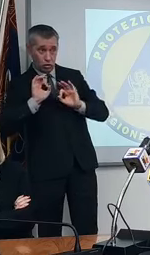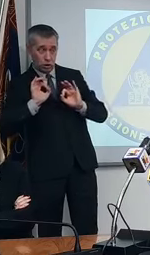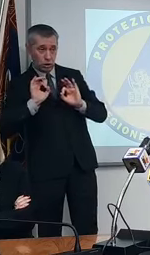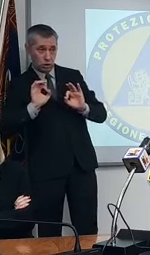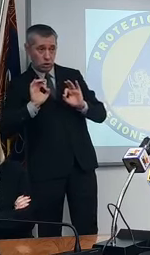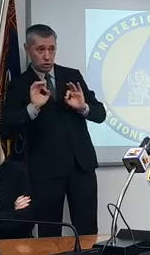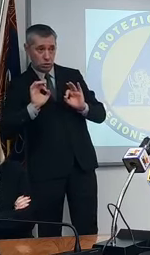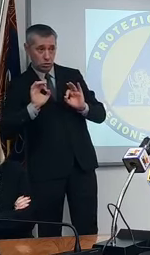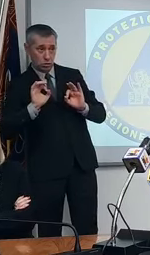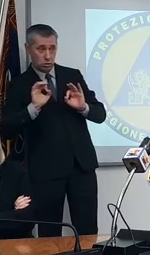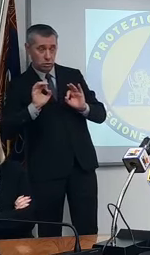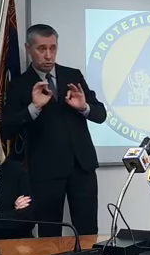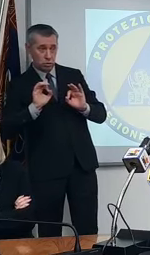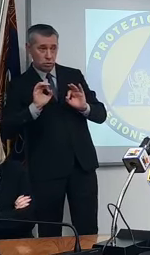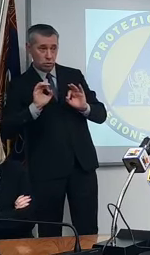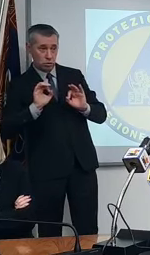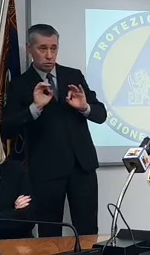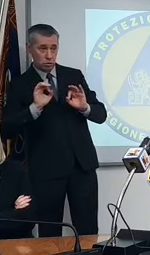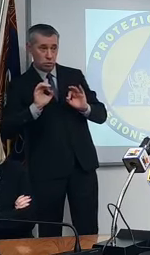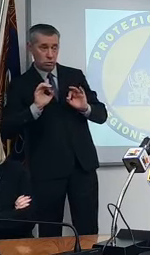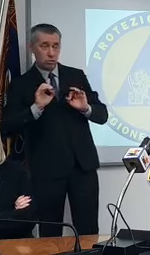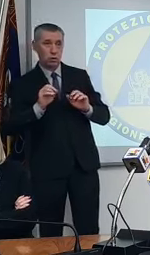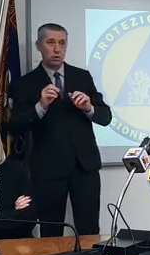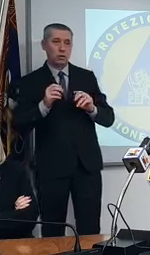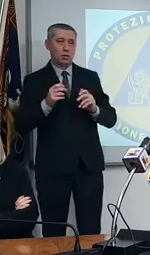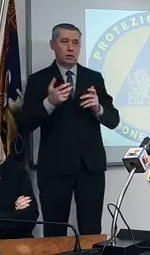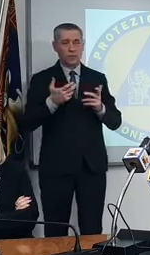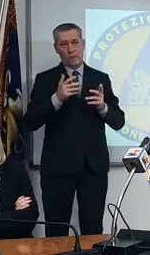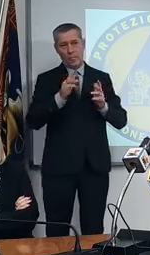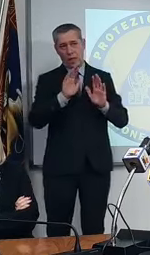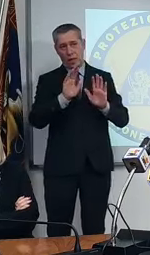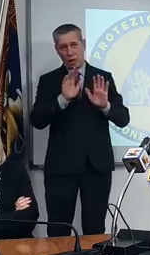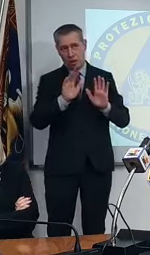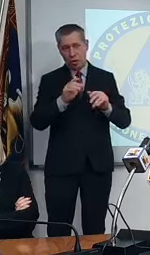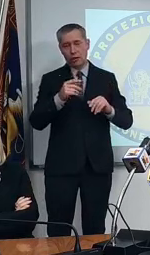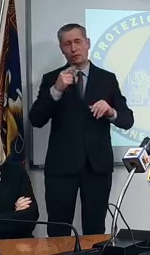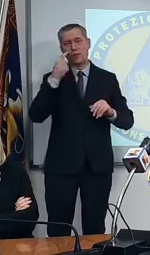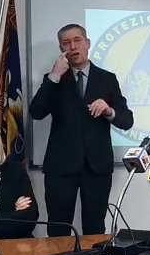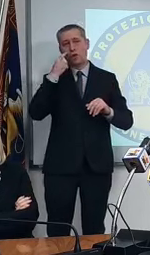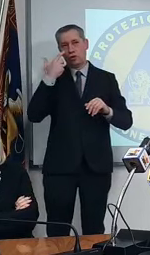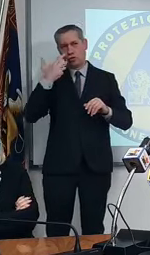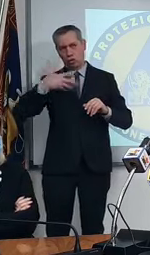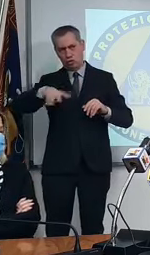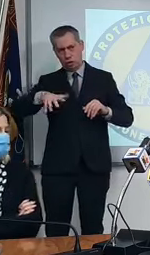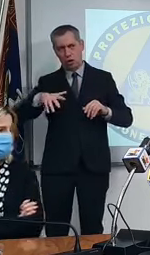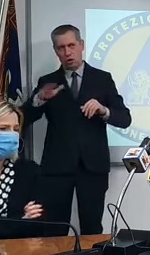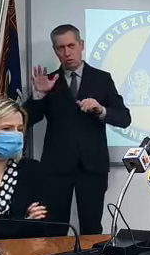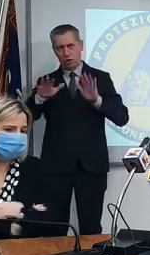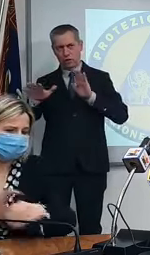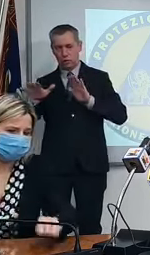non è immediato non è immediatissima però ho visto già del materiale